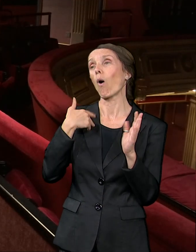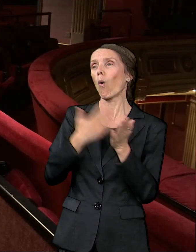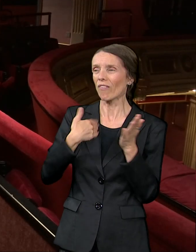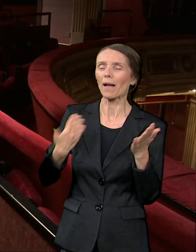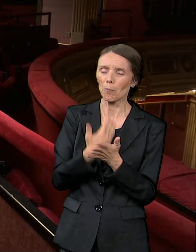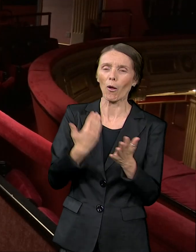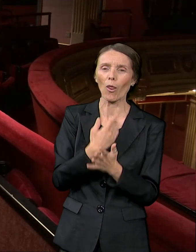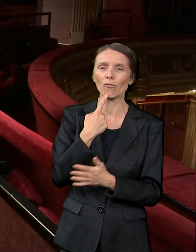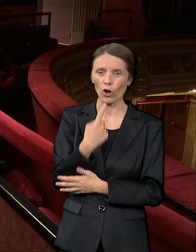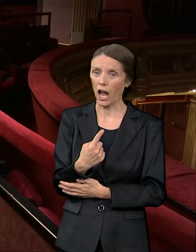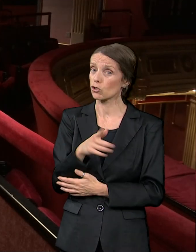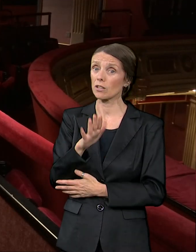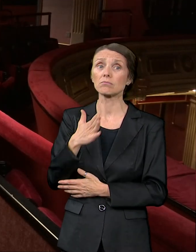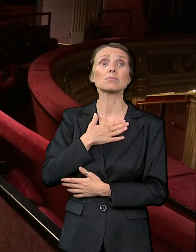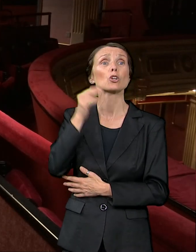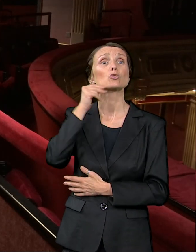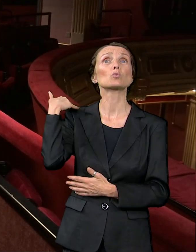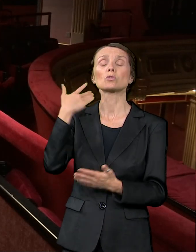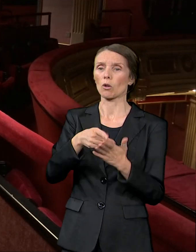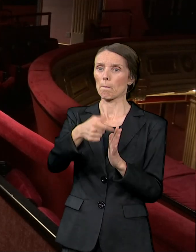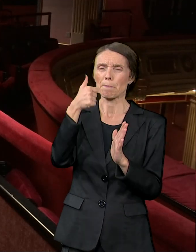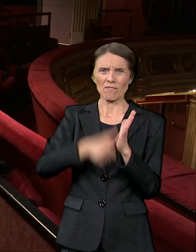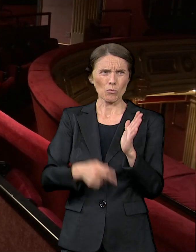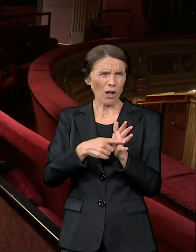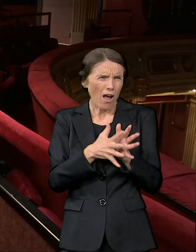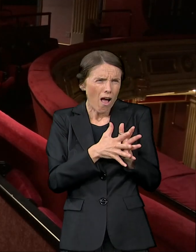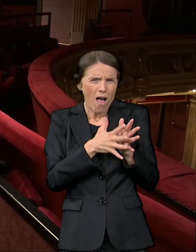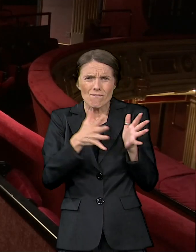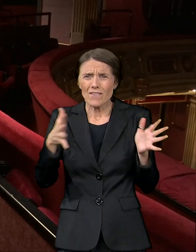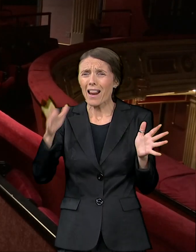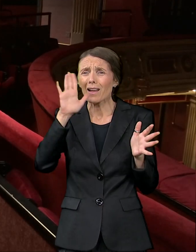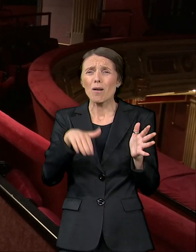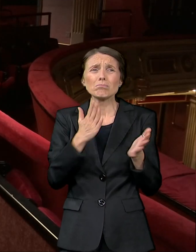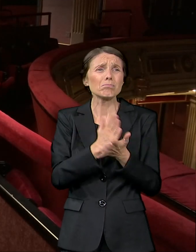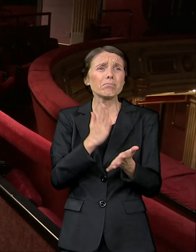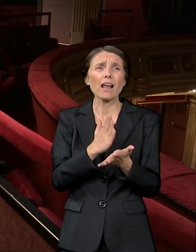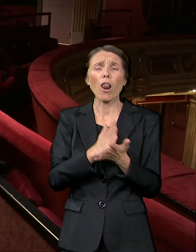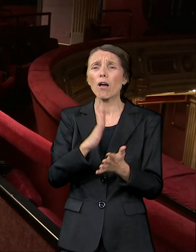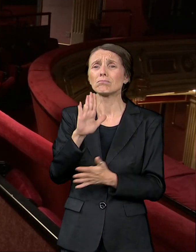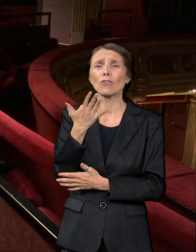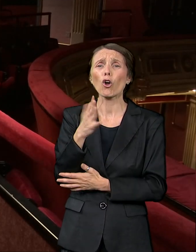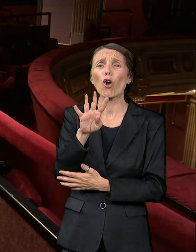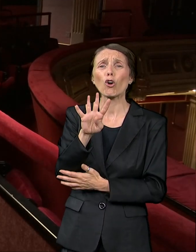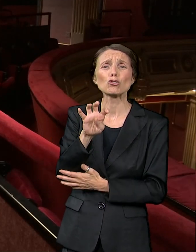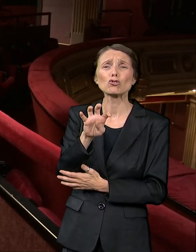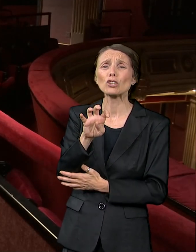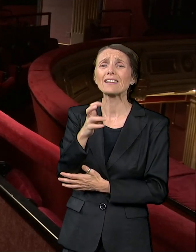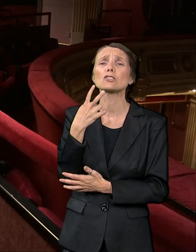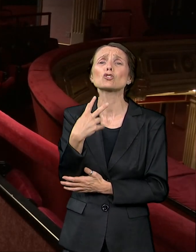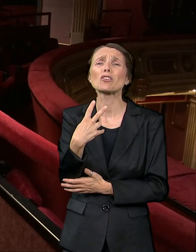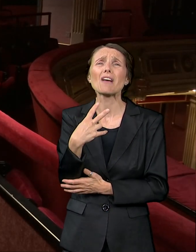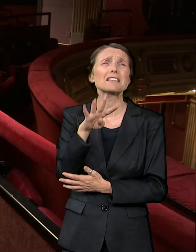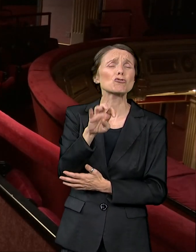nikad veću predstavu u životu nisam radila, jer je bilo oko 420-30 kostima